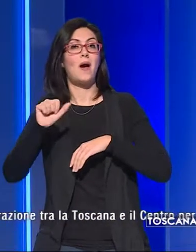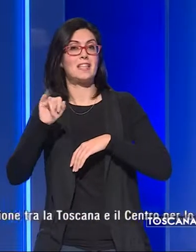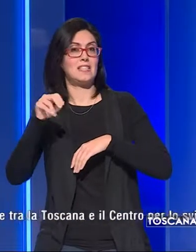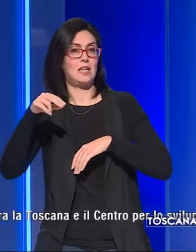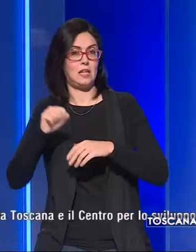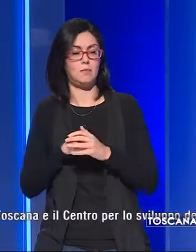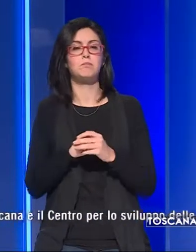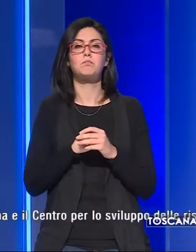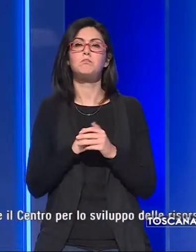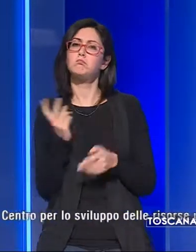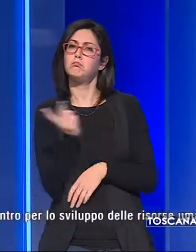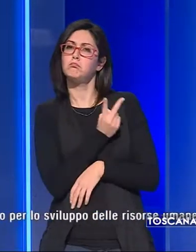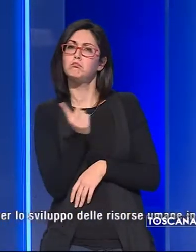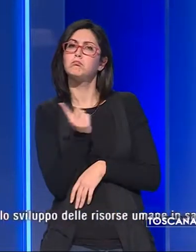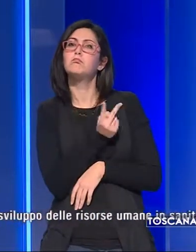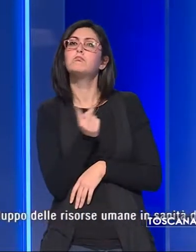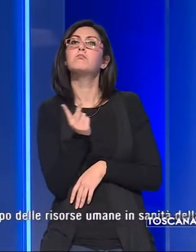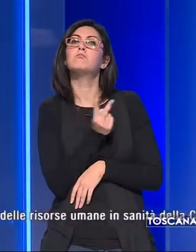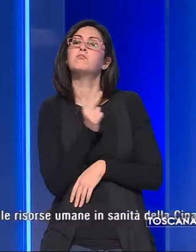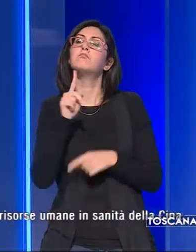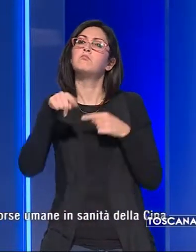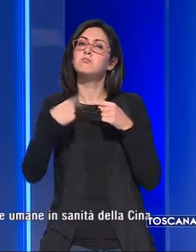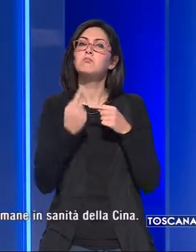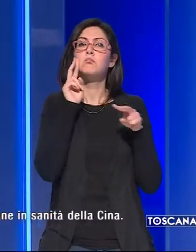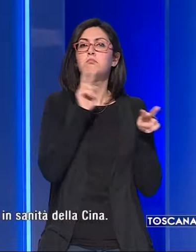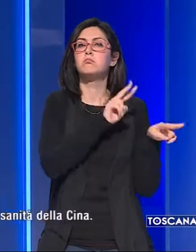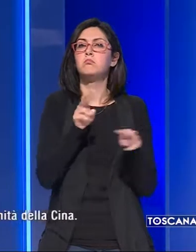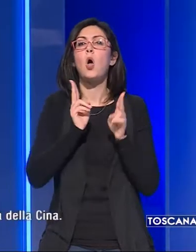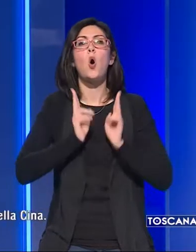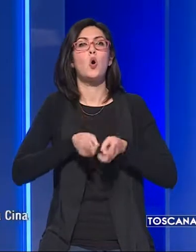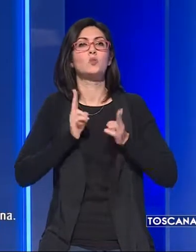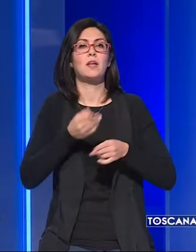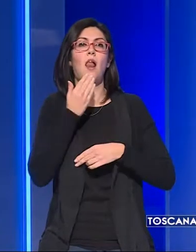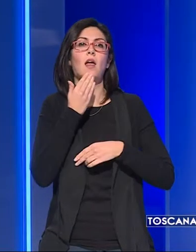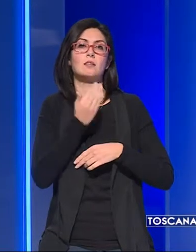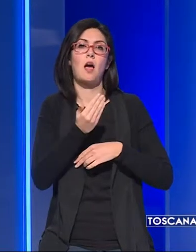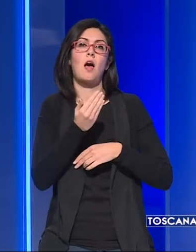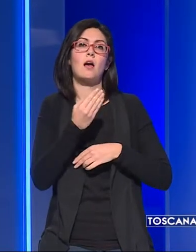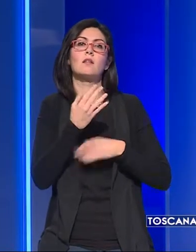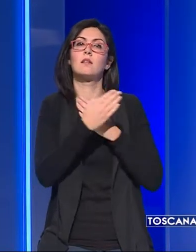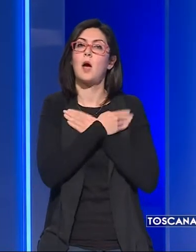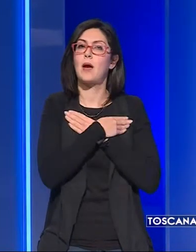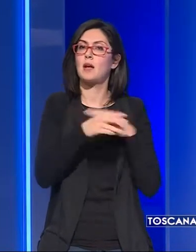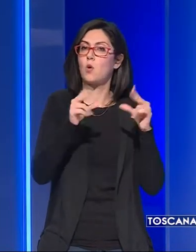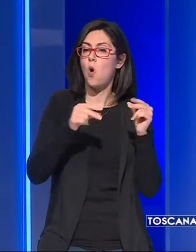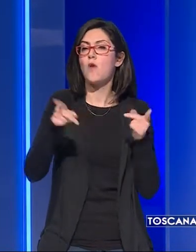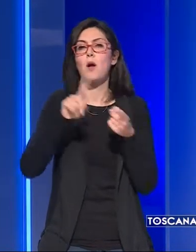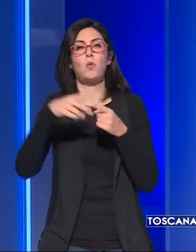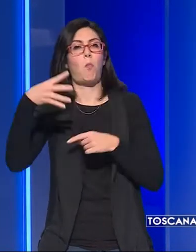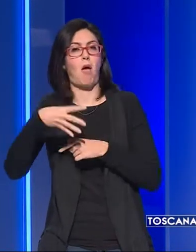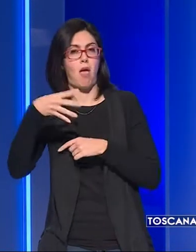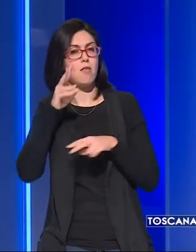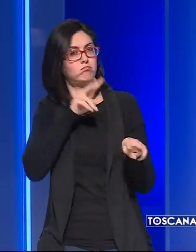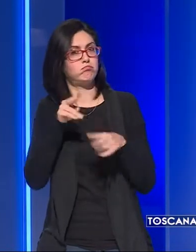Le due delegazioni hanno poi visitato l'ospedale di Santa Maria Nuova e il Maier. La